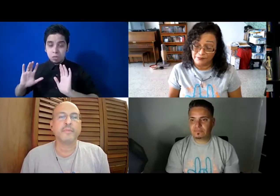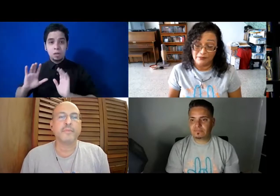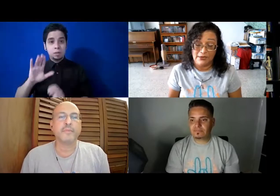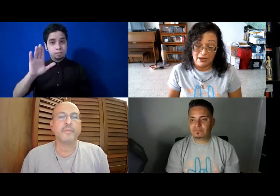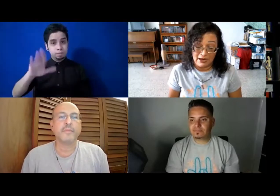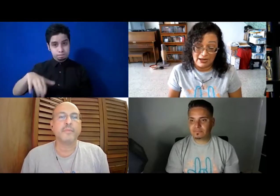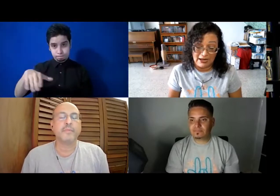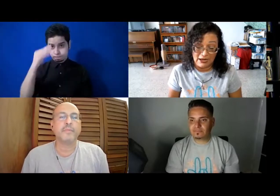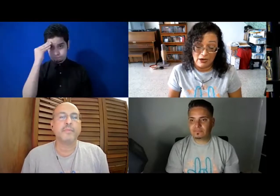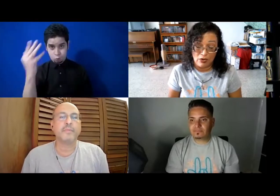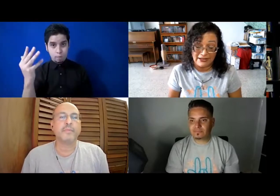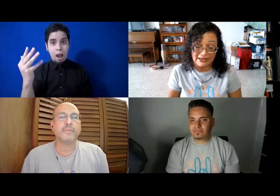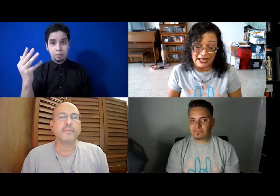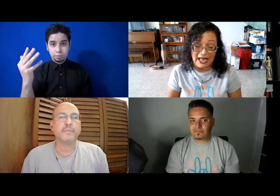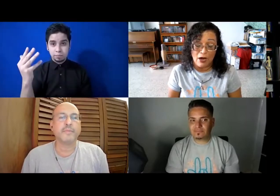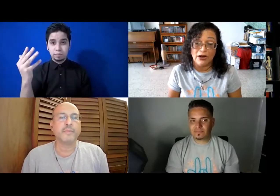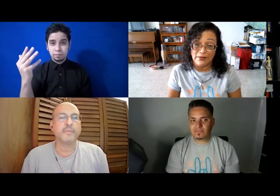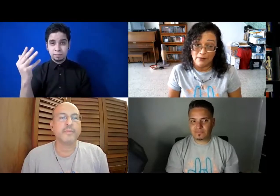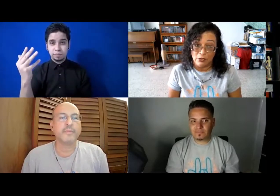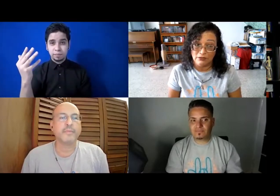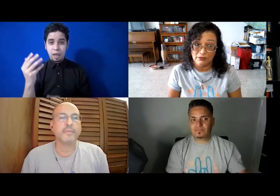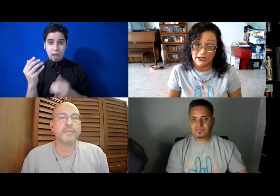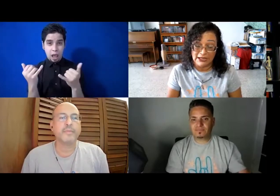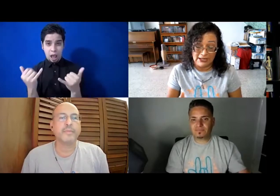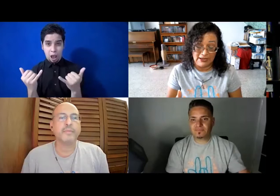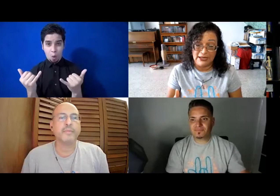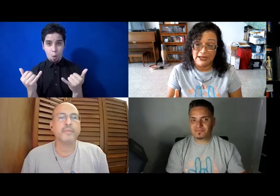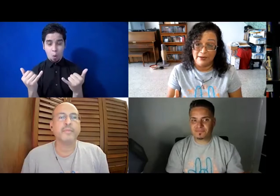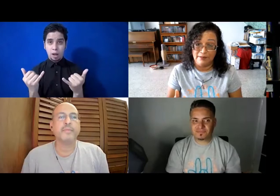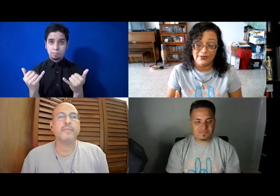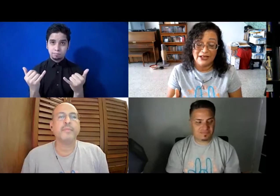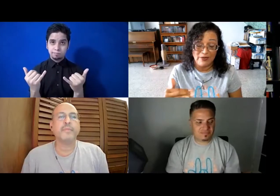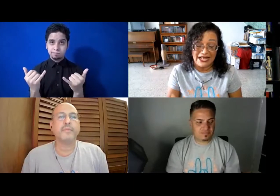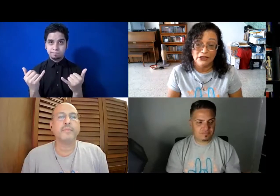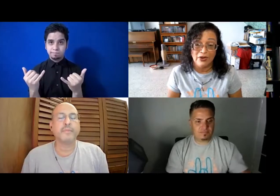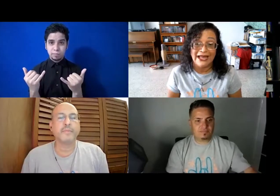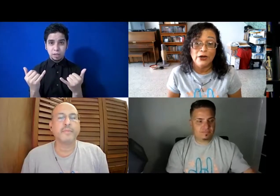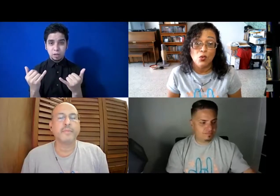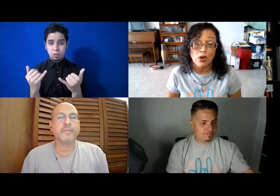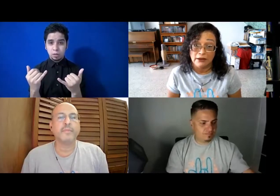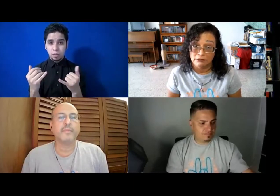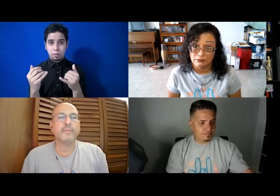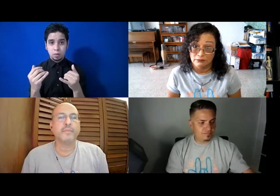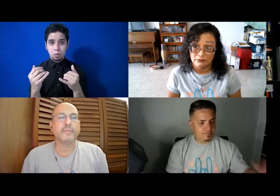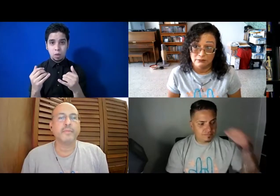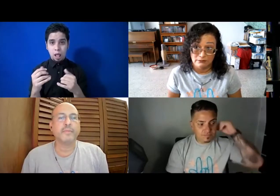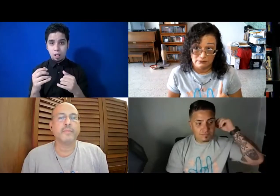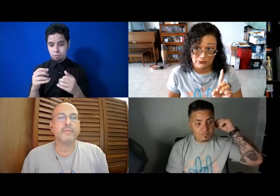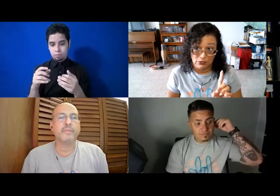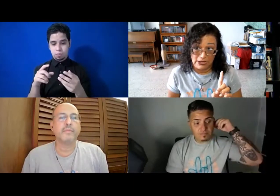lo que está ahora mismo predominando es el nunca, ¿ok?